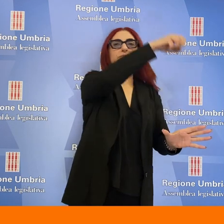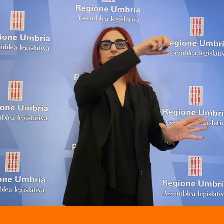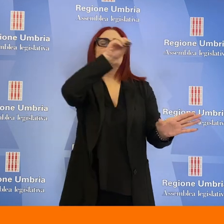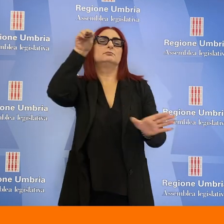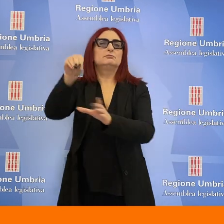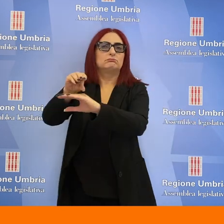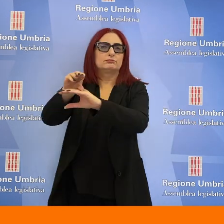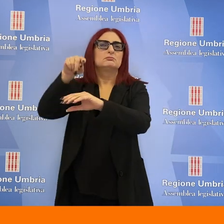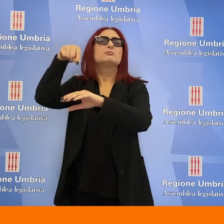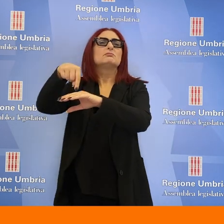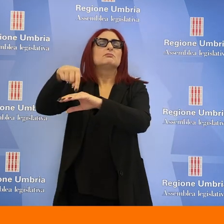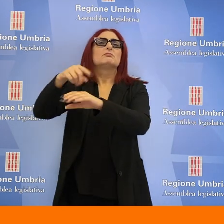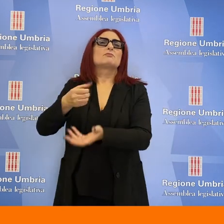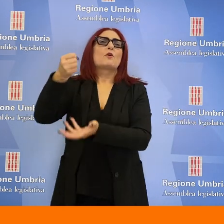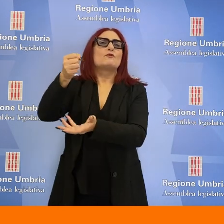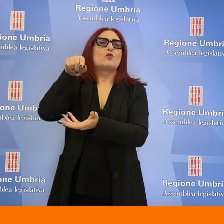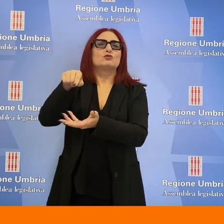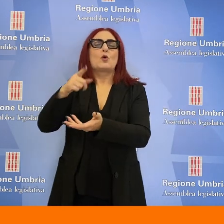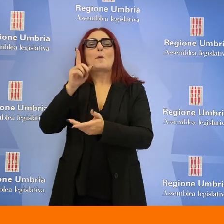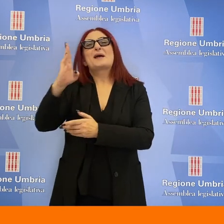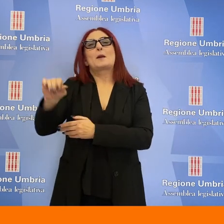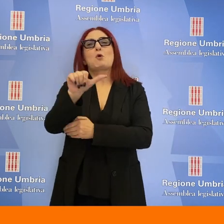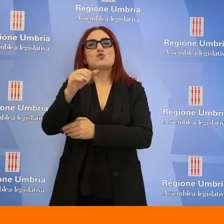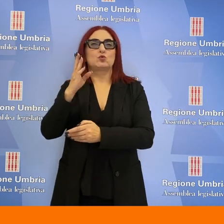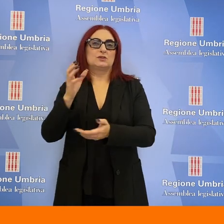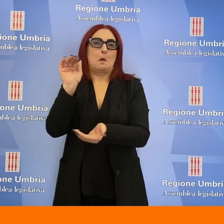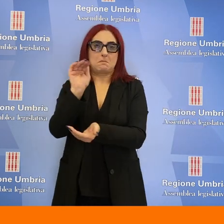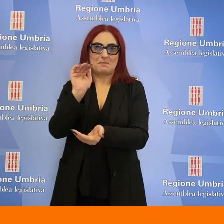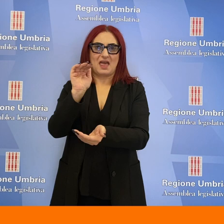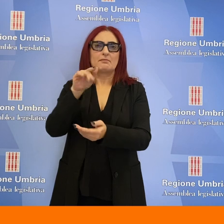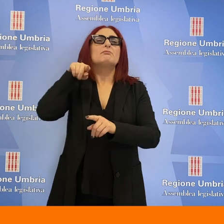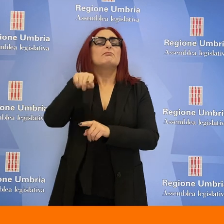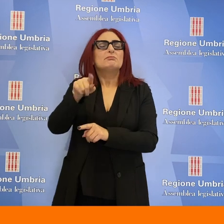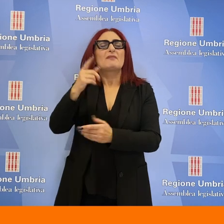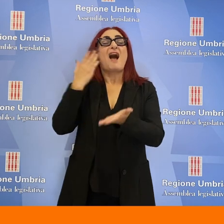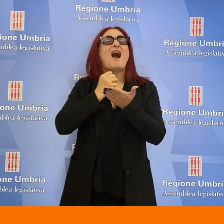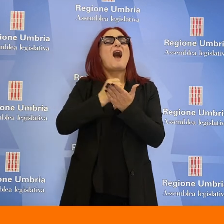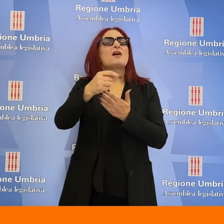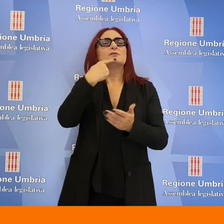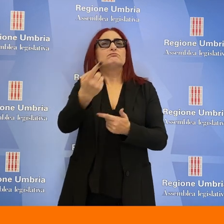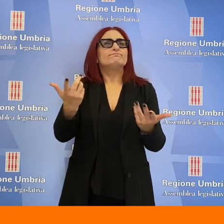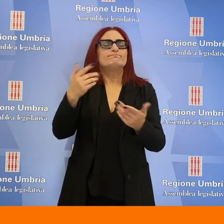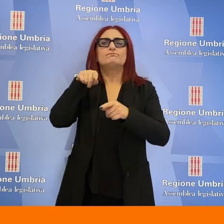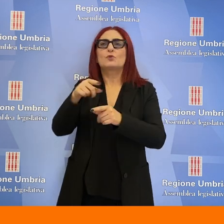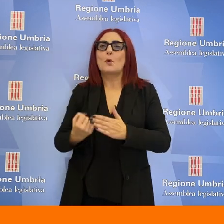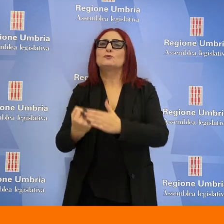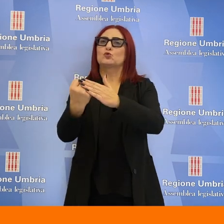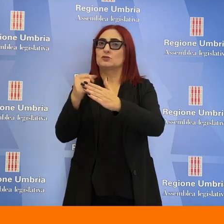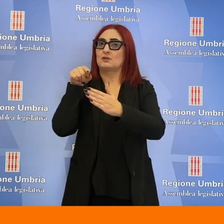disposizione della legge sul bonus bebè. In questo modo, si legge nell'atto, si rafforza la dotazione finanziaria di